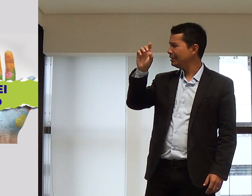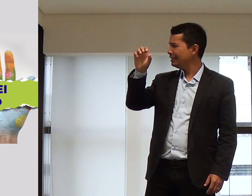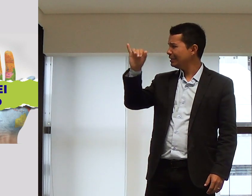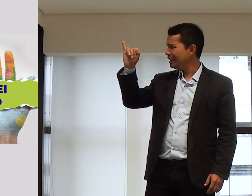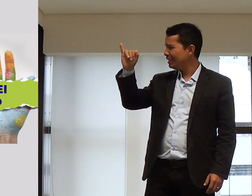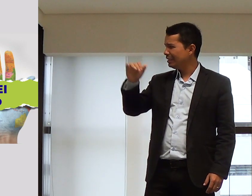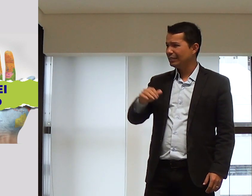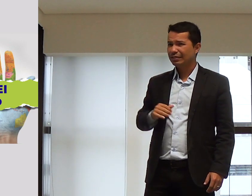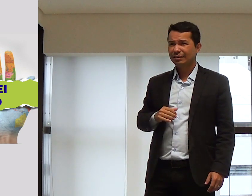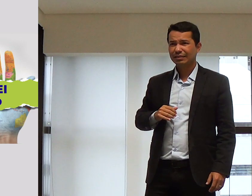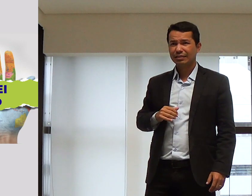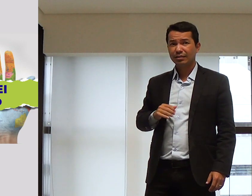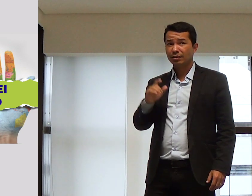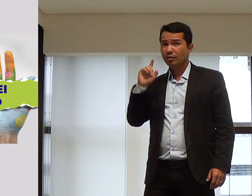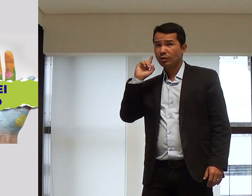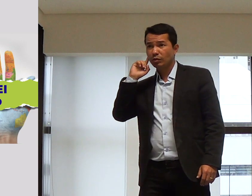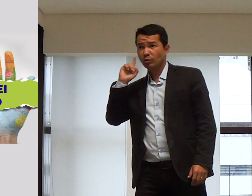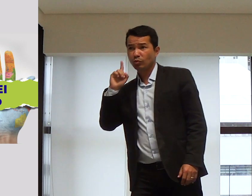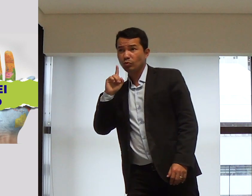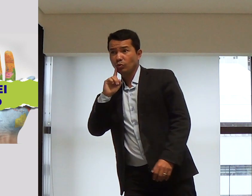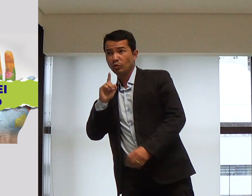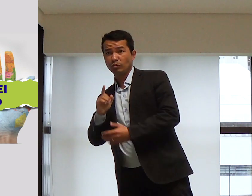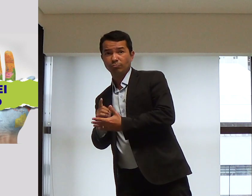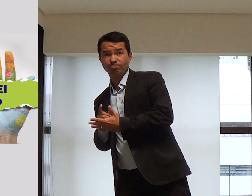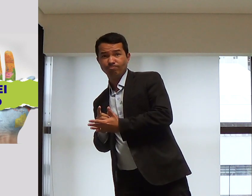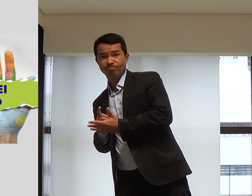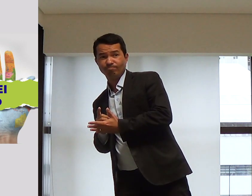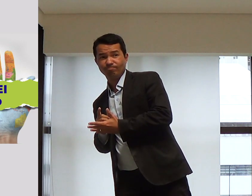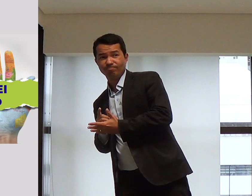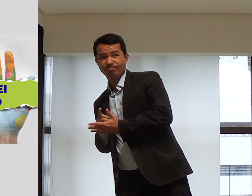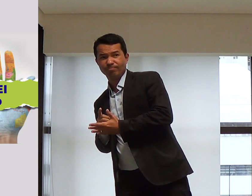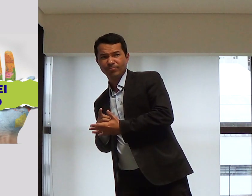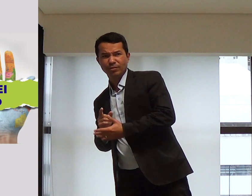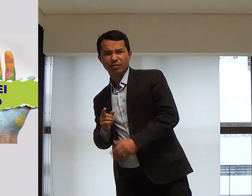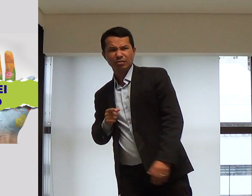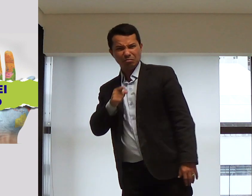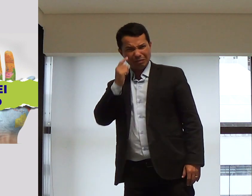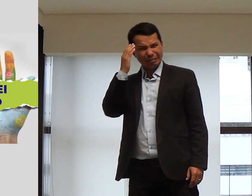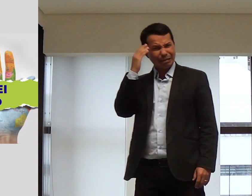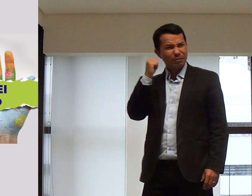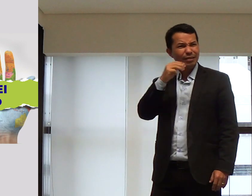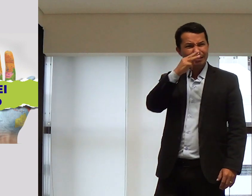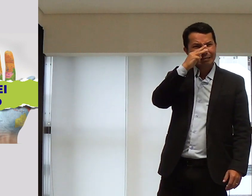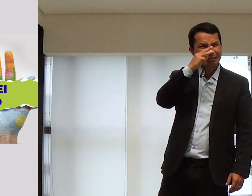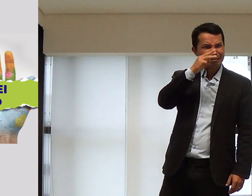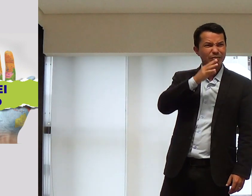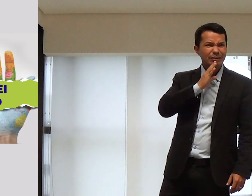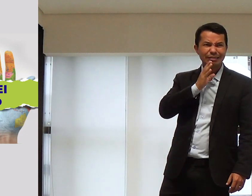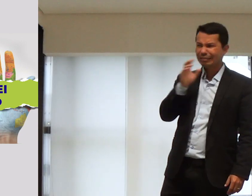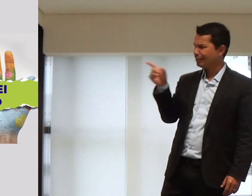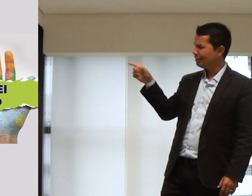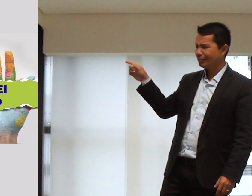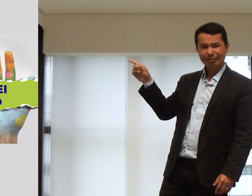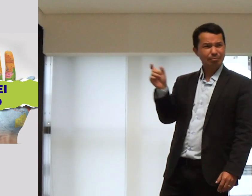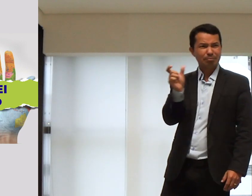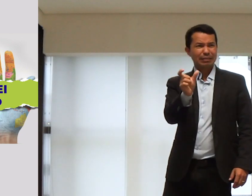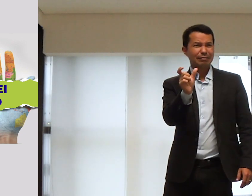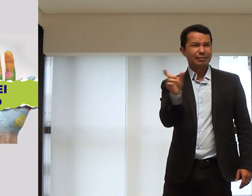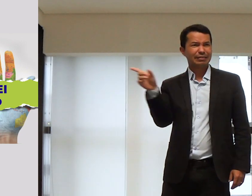Mício Dei e o surdo. Você sabe o que significa